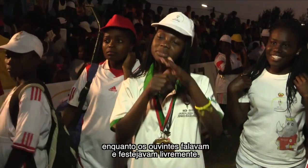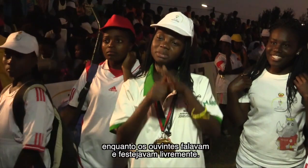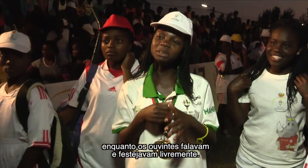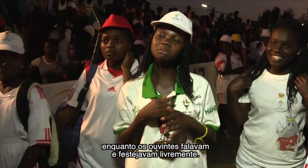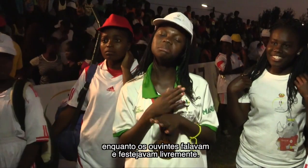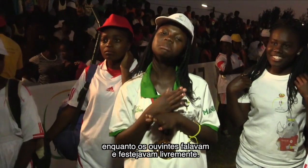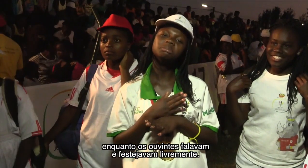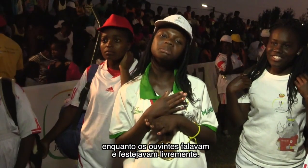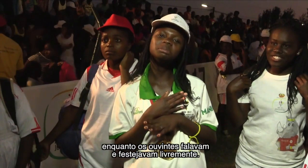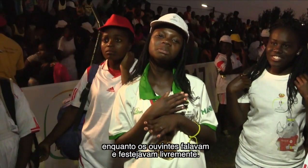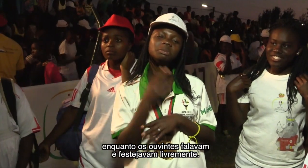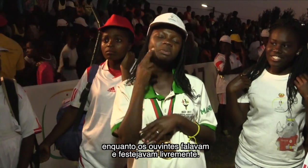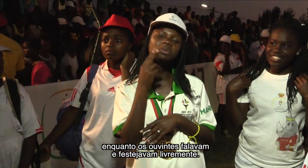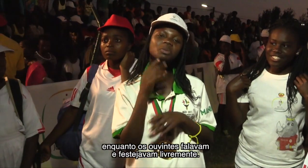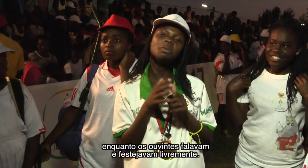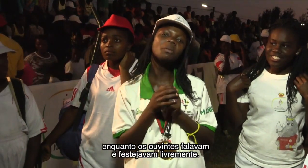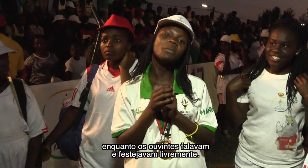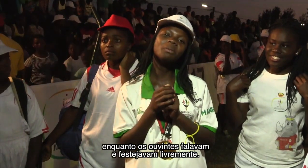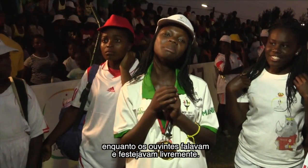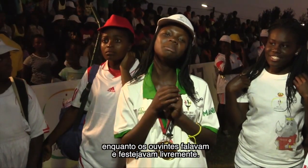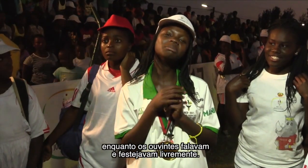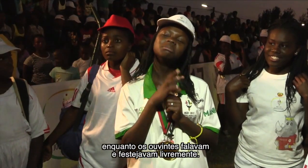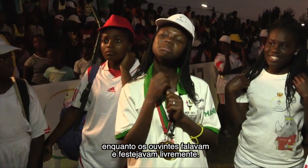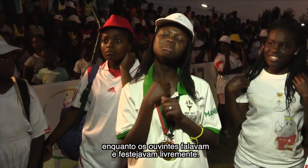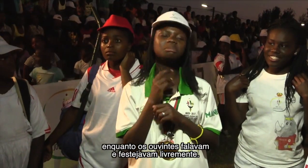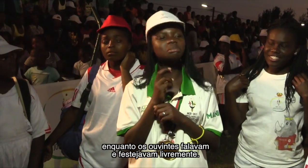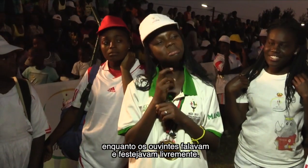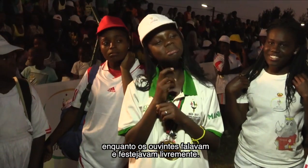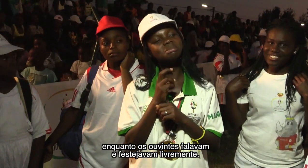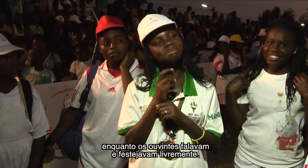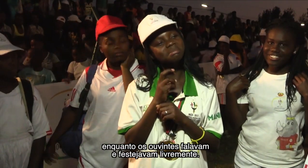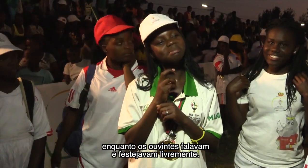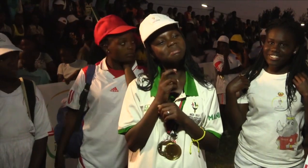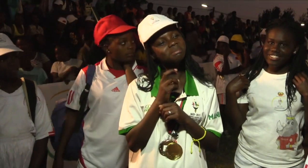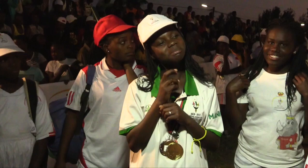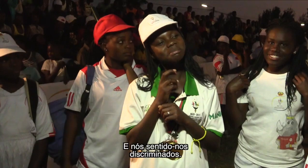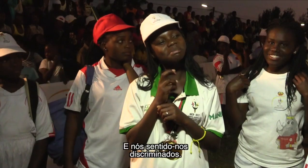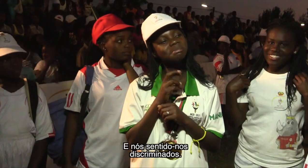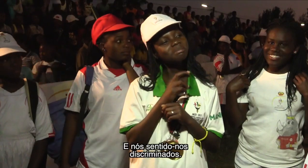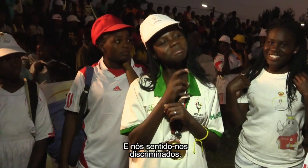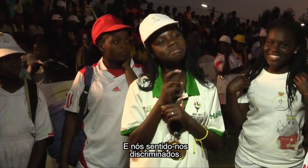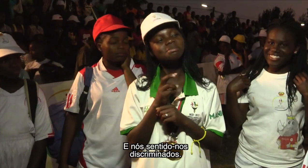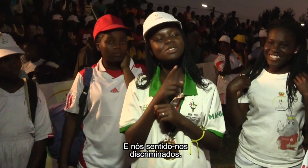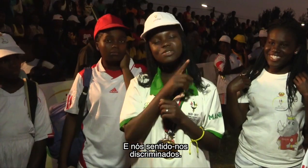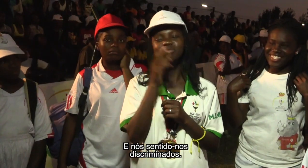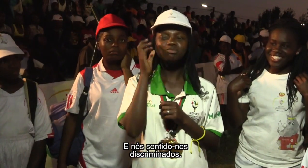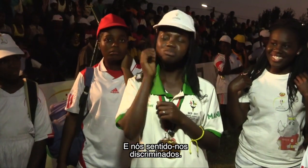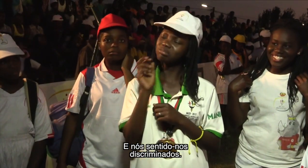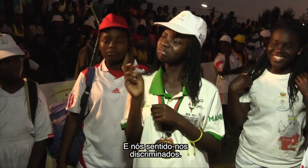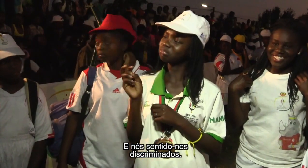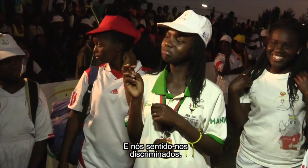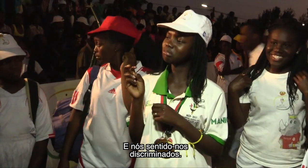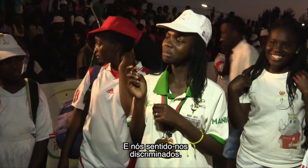enquanto os ouvintes estavam a falar e festejar livremente. E nós sentimos-nos discriminados.